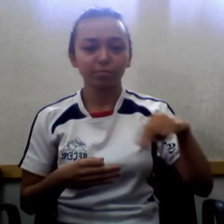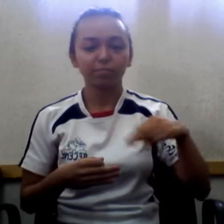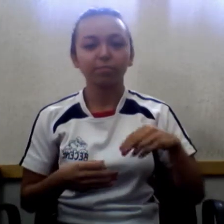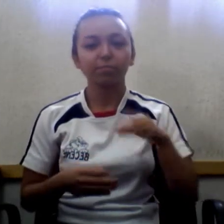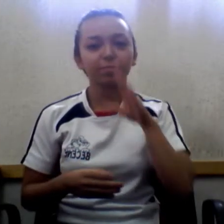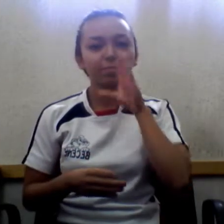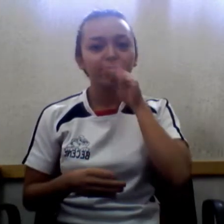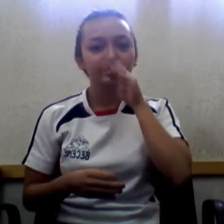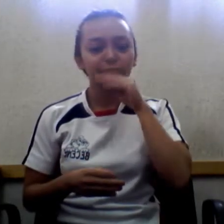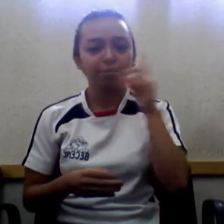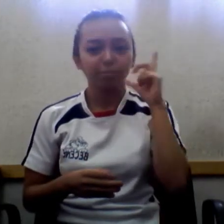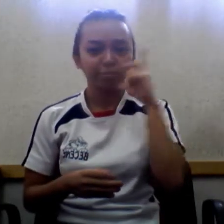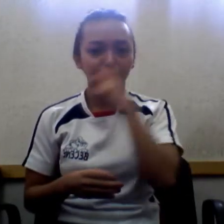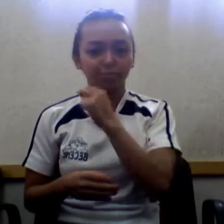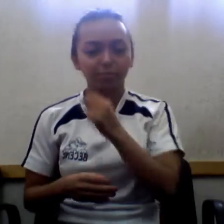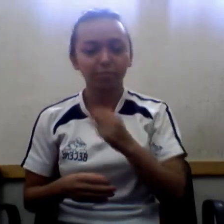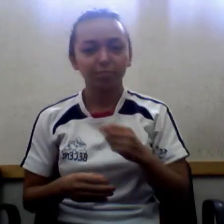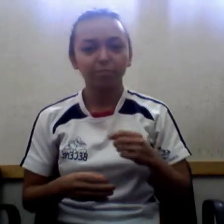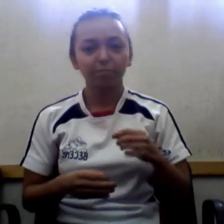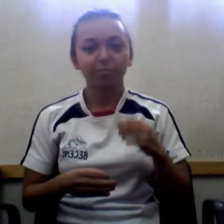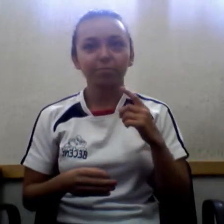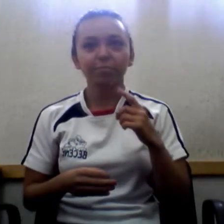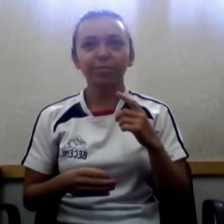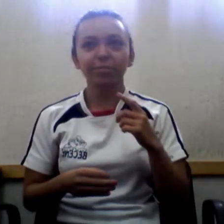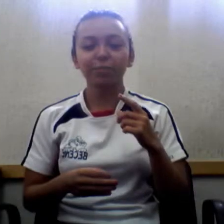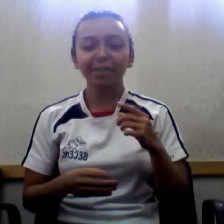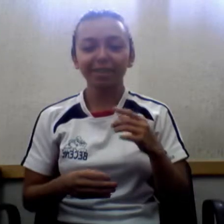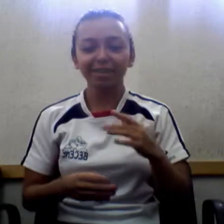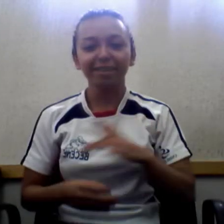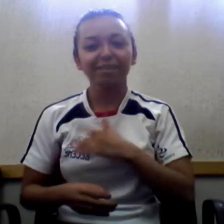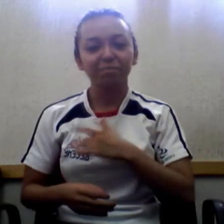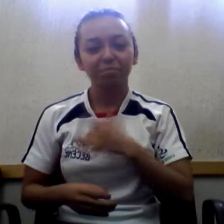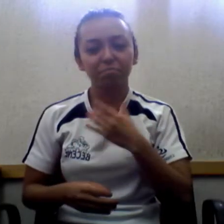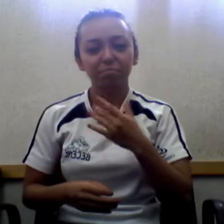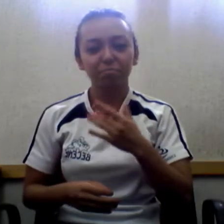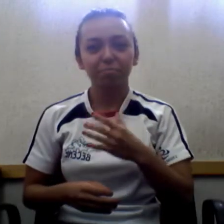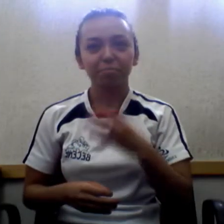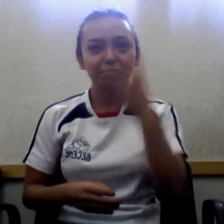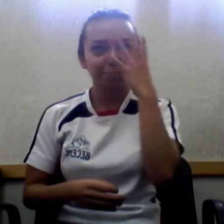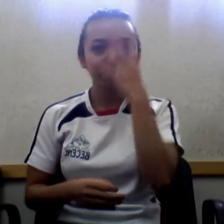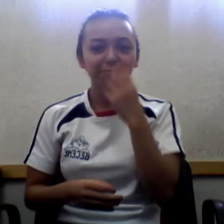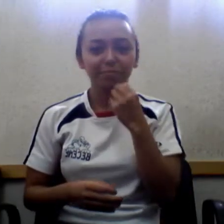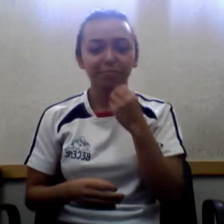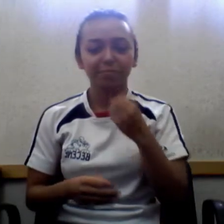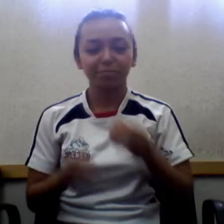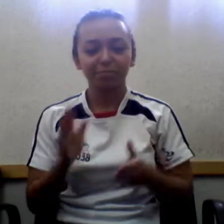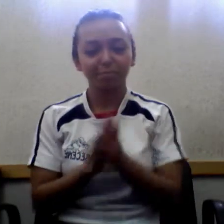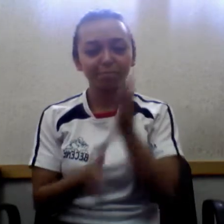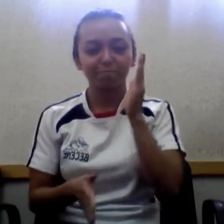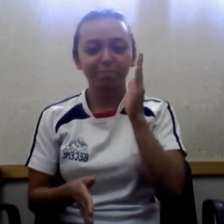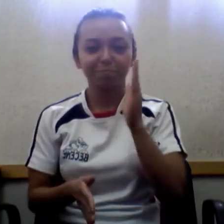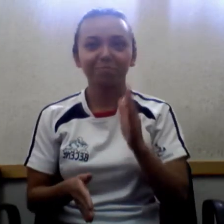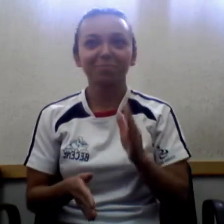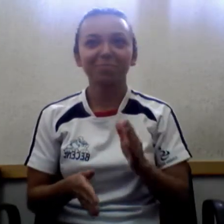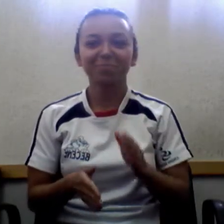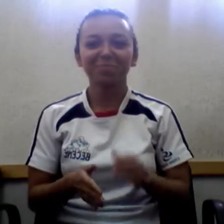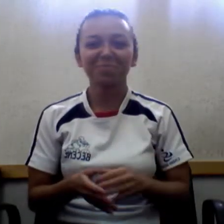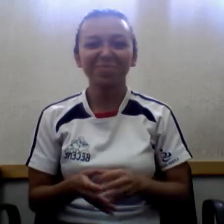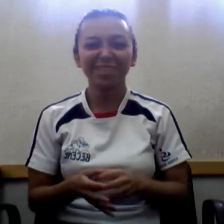pato se sentía muy triste, se alejó. Muy triste. Y se alejó.